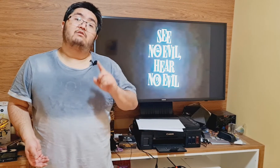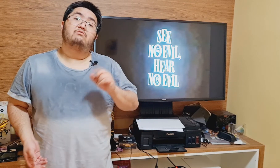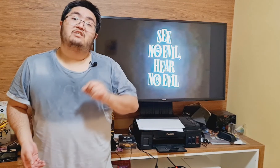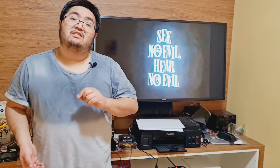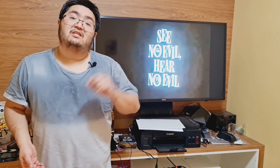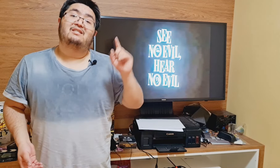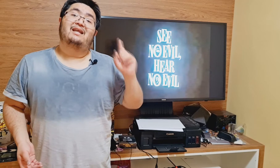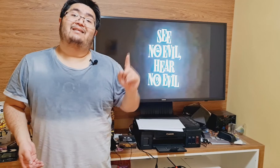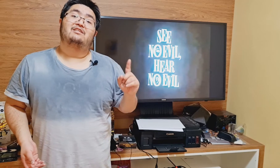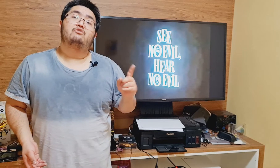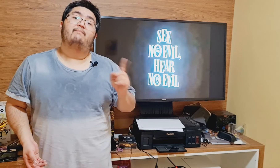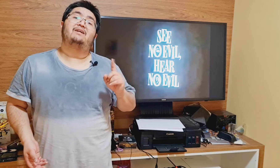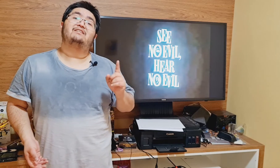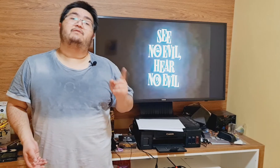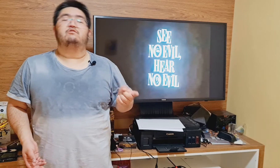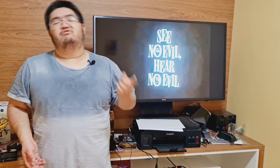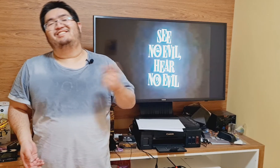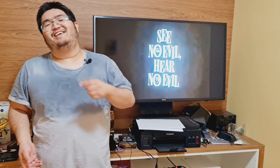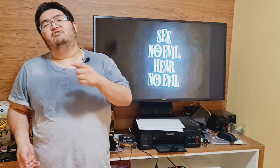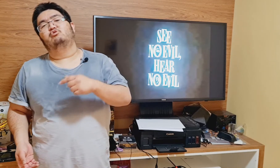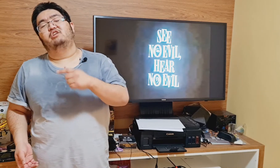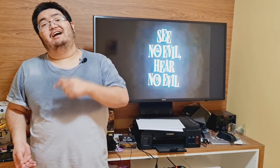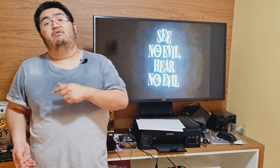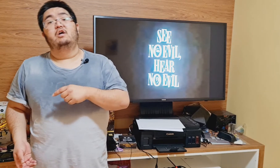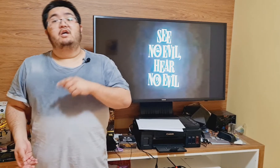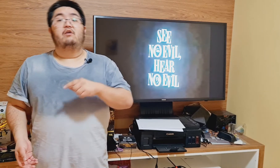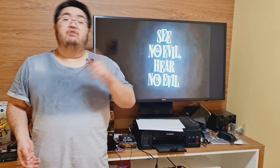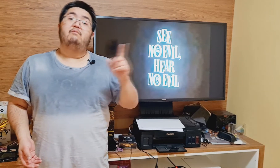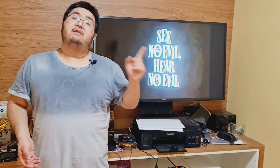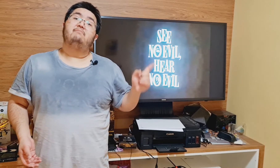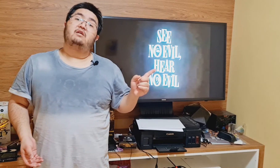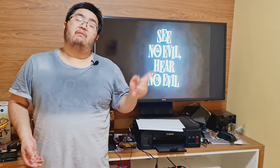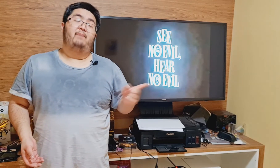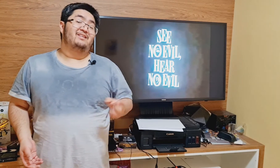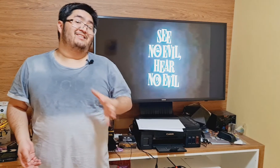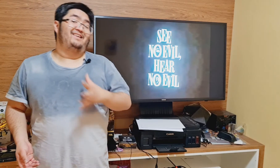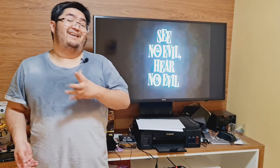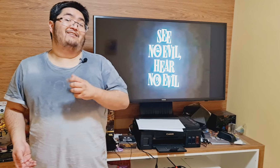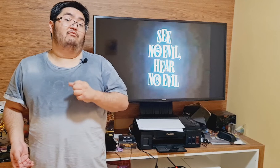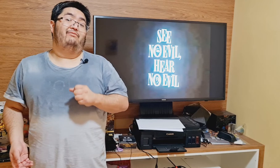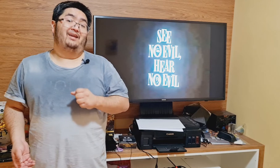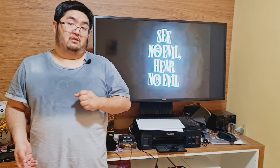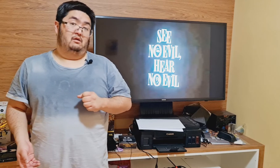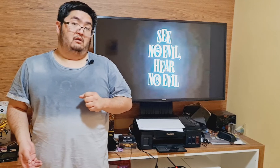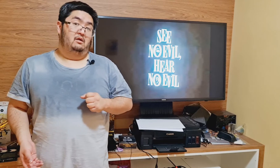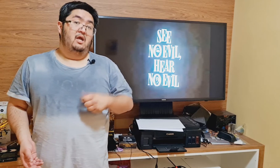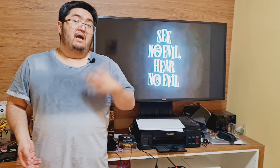eu disse que trata-se de uma percepção sensorial, eu não me limito apenas à ideia do ver. A